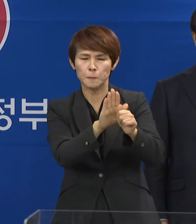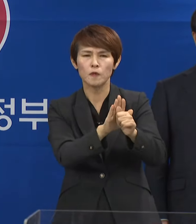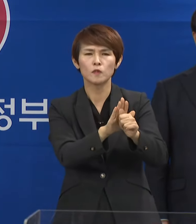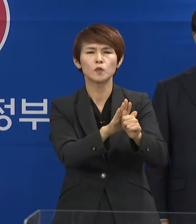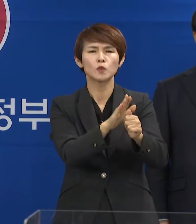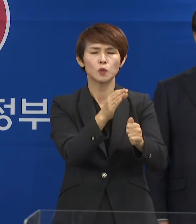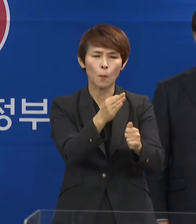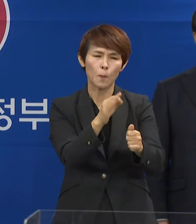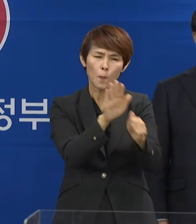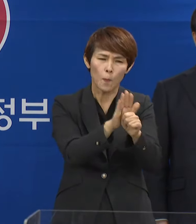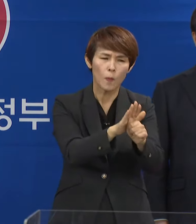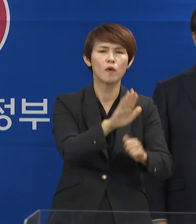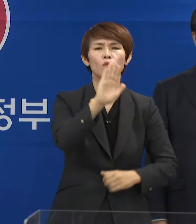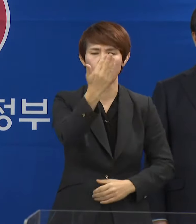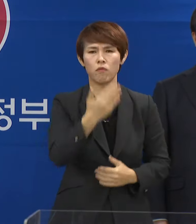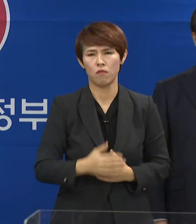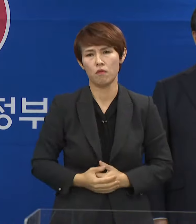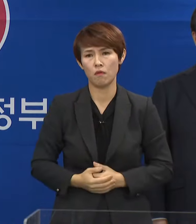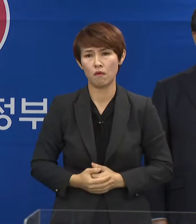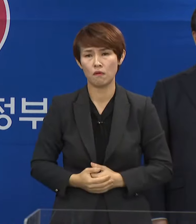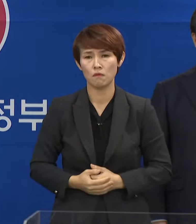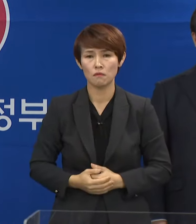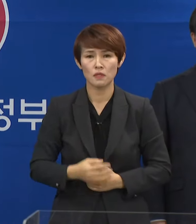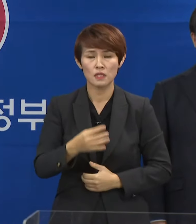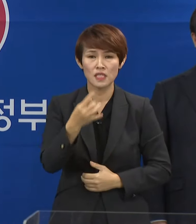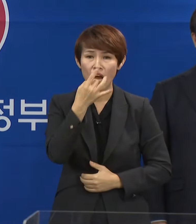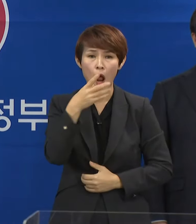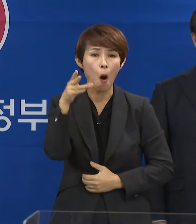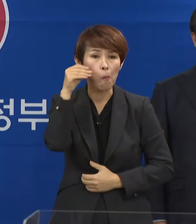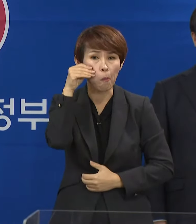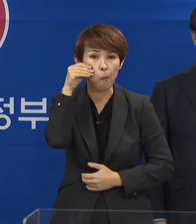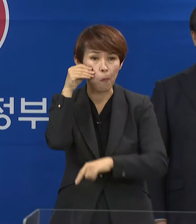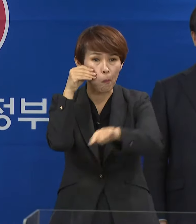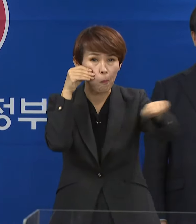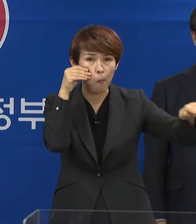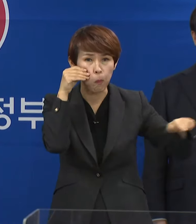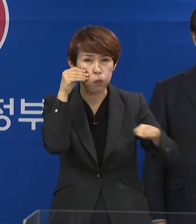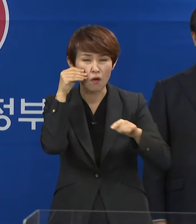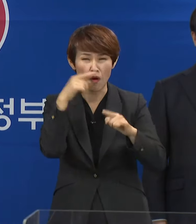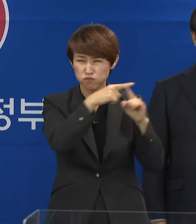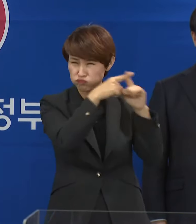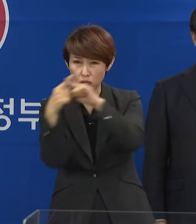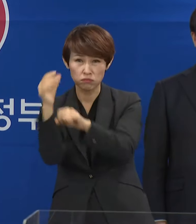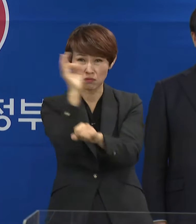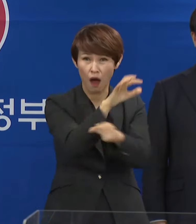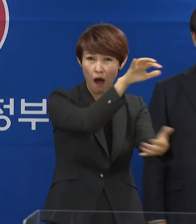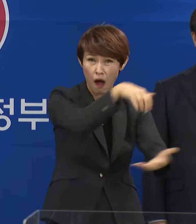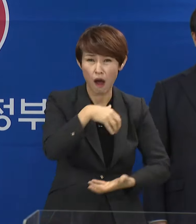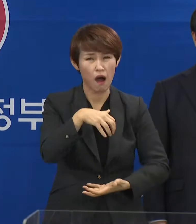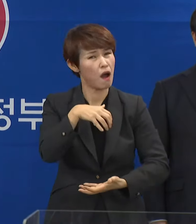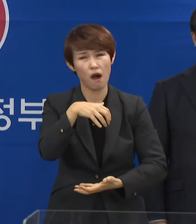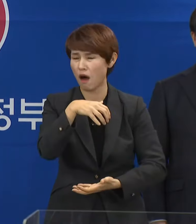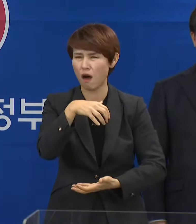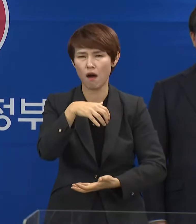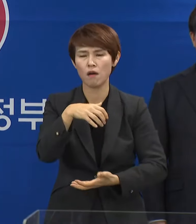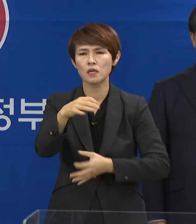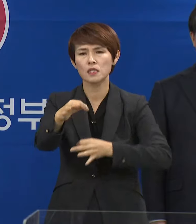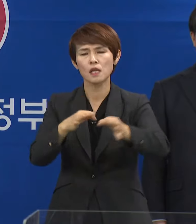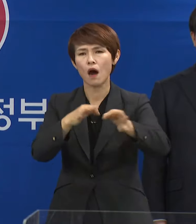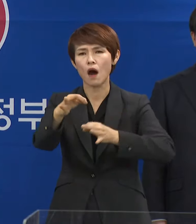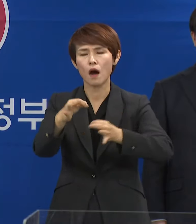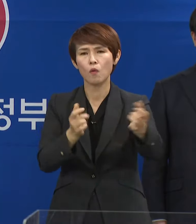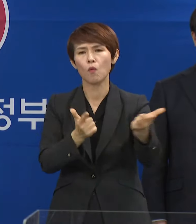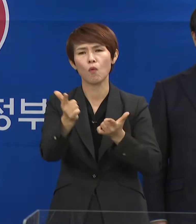수준으로 이루어져야 합니다. 쌀이 남아도는데도 영구히 무조건 사들이는 것은 시장의